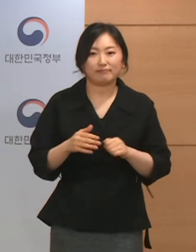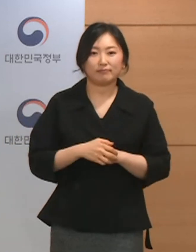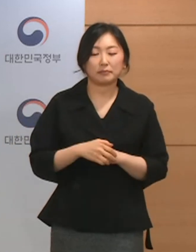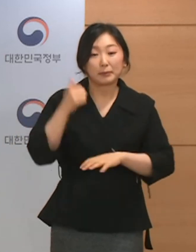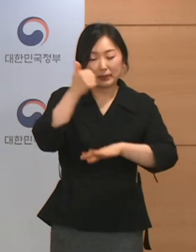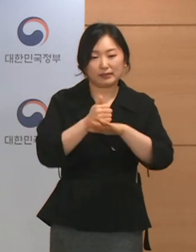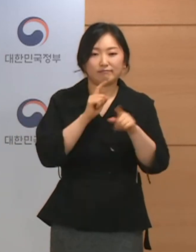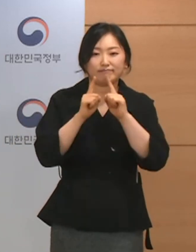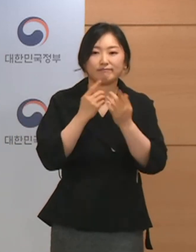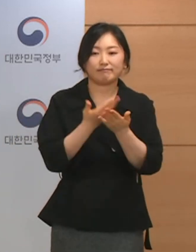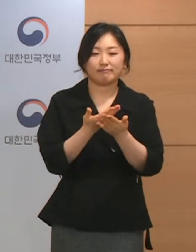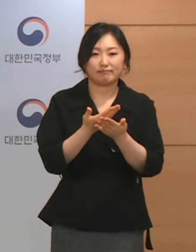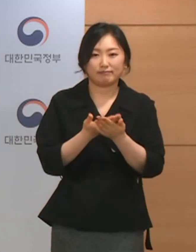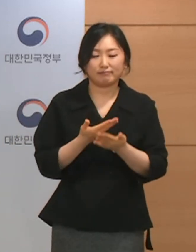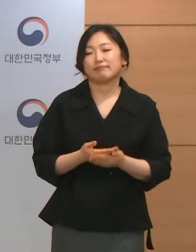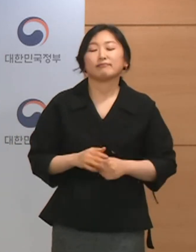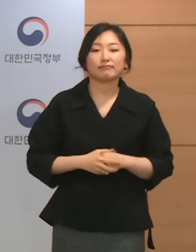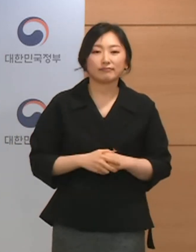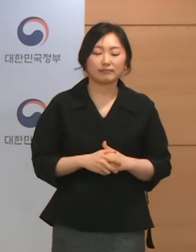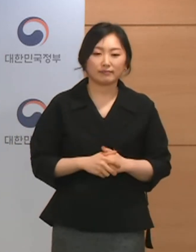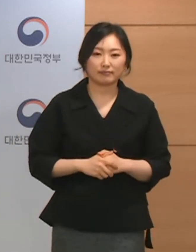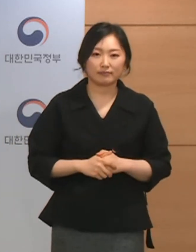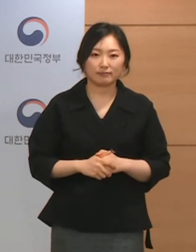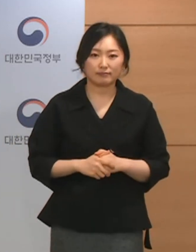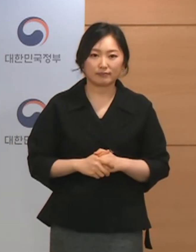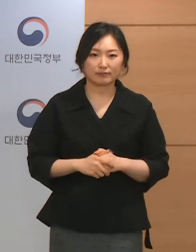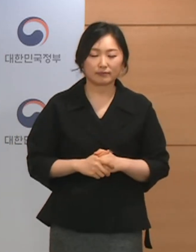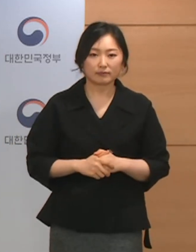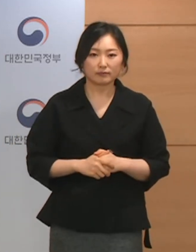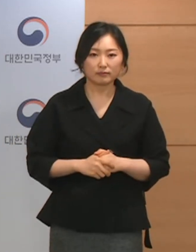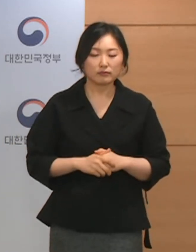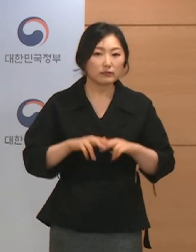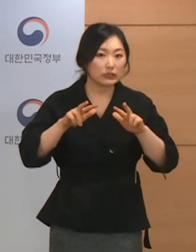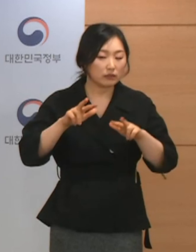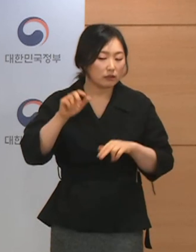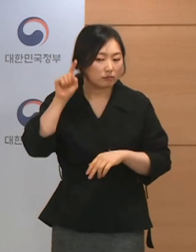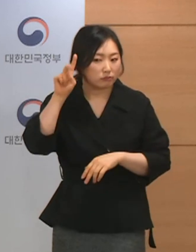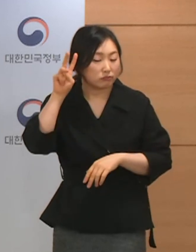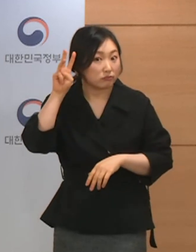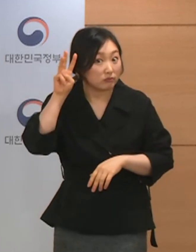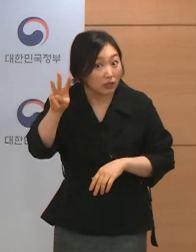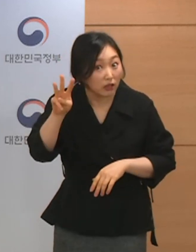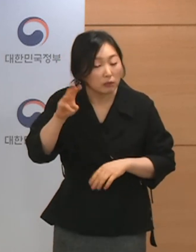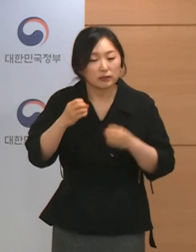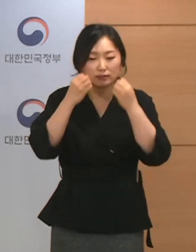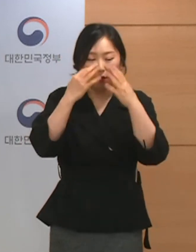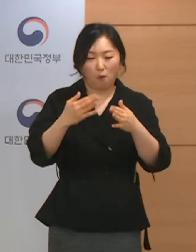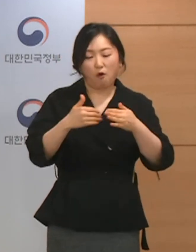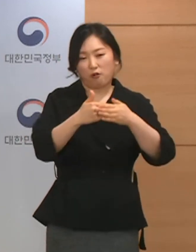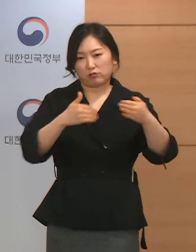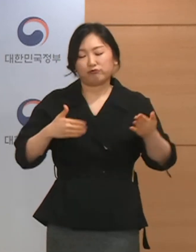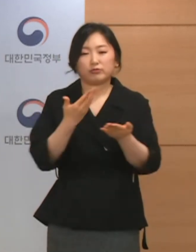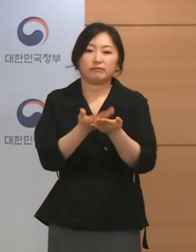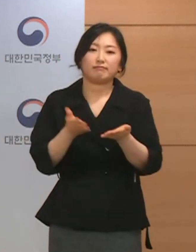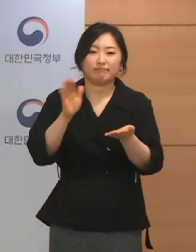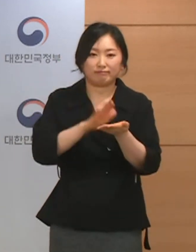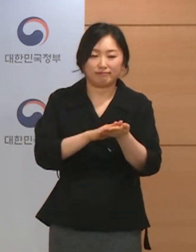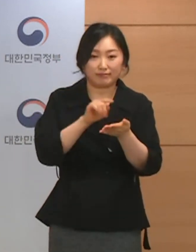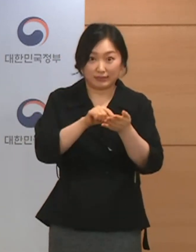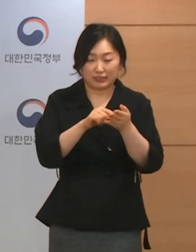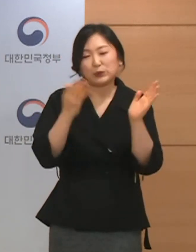마무리 말씀 간단하게 부탁드립니다. 네 이제 3일 뒤면 새로운 거리두기 체계 재편안이